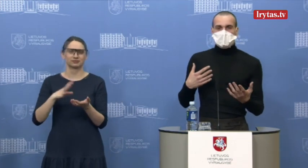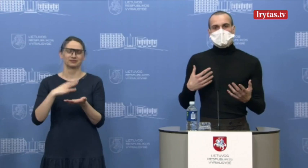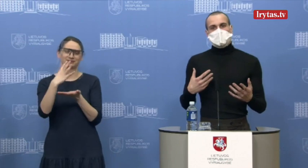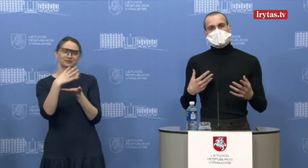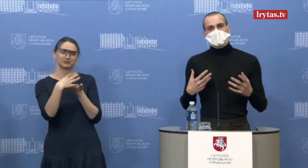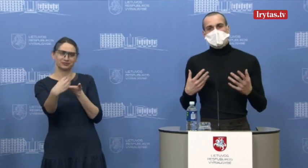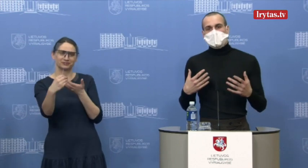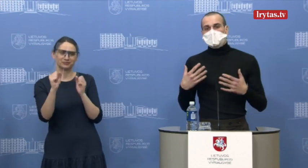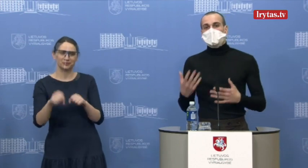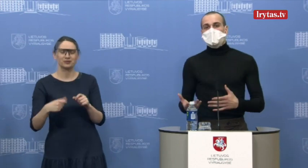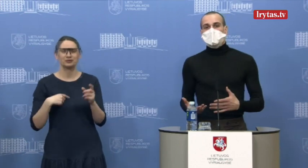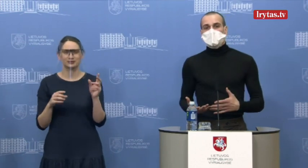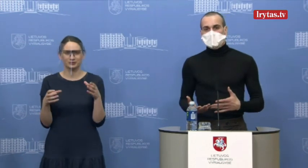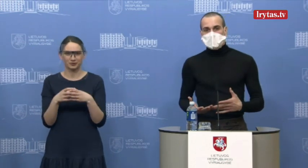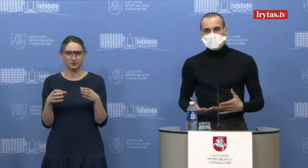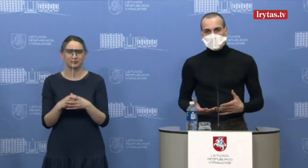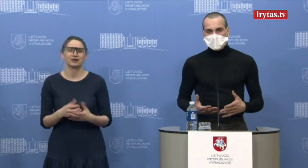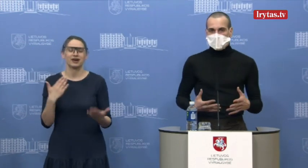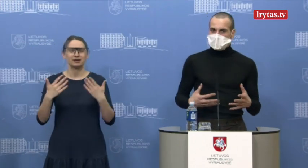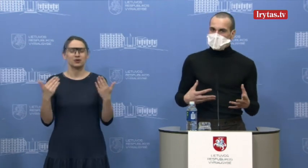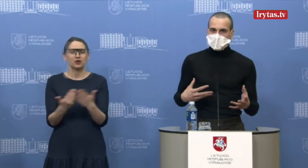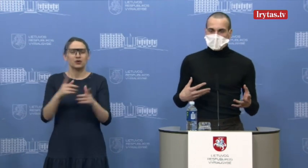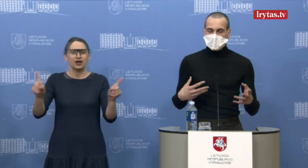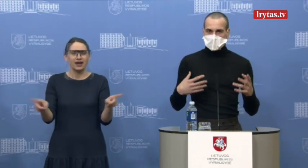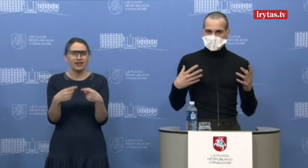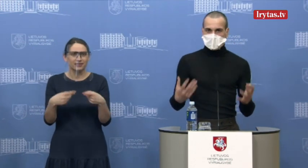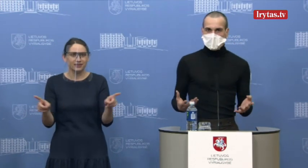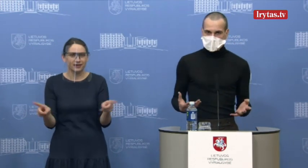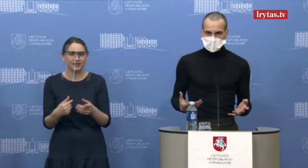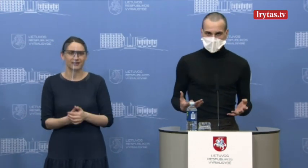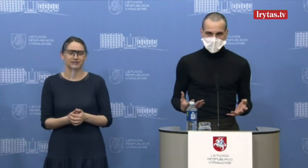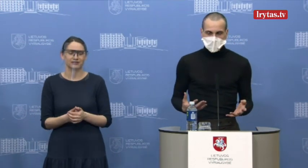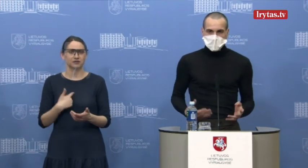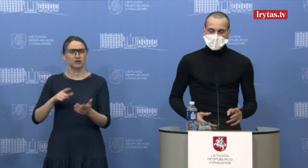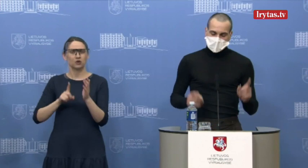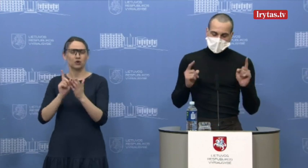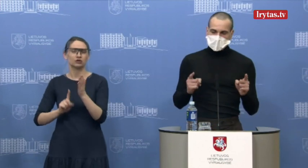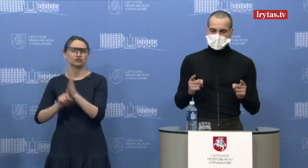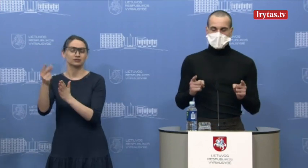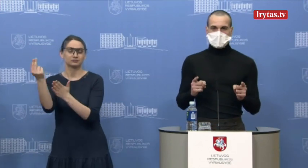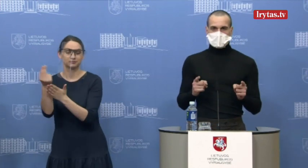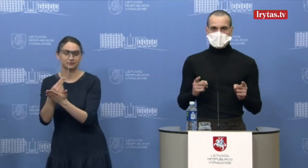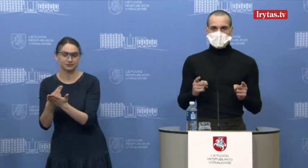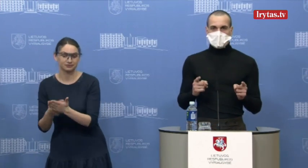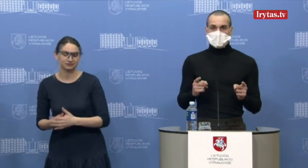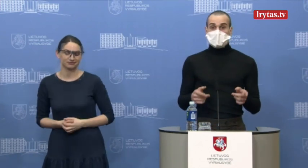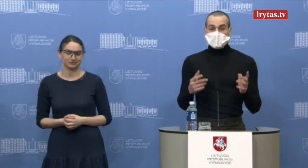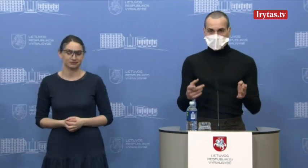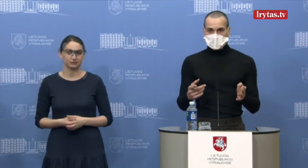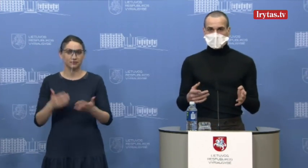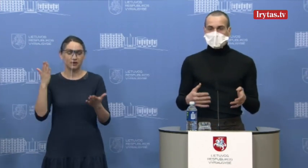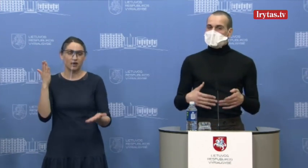ar sukurti kažkokią naują dainą, o gal aš noriu pradėti piešti. Tad šitas laikas